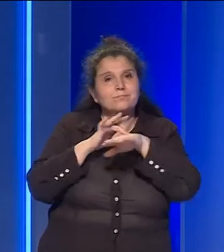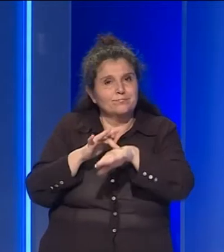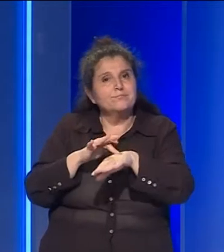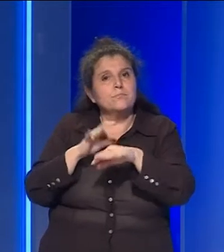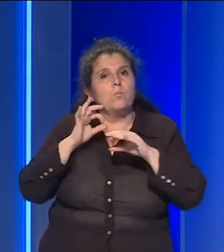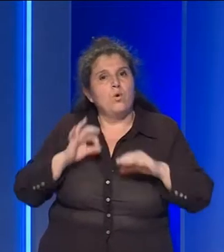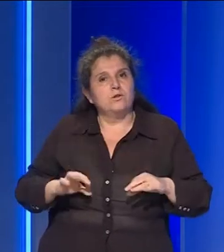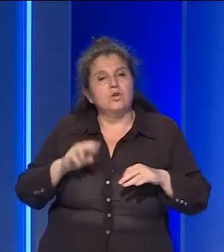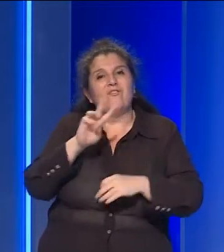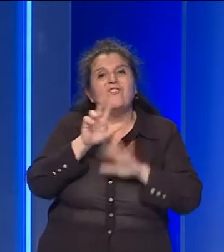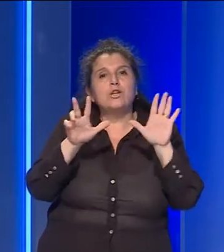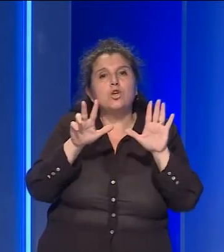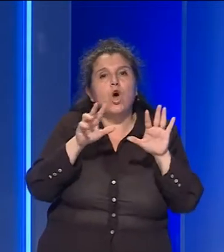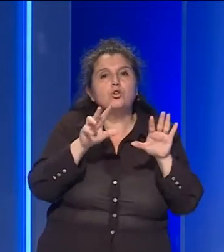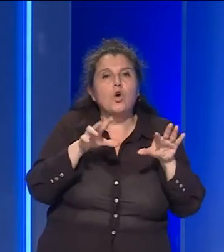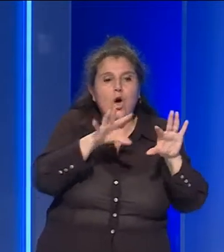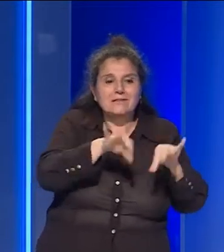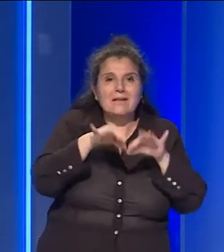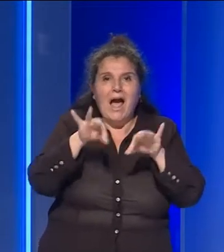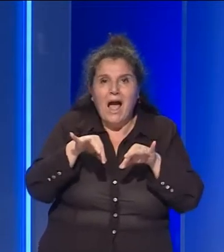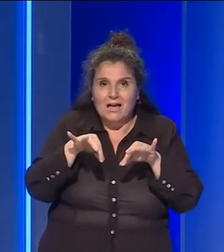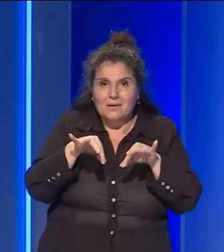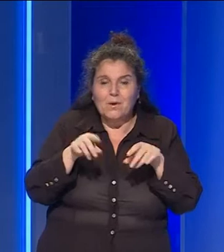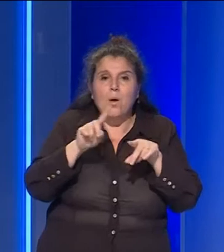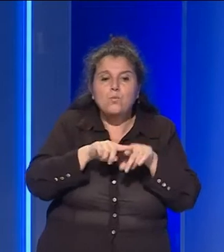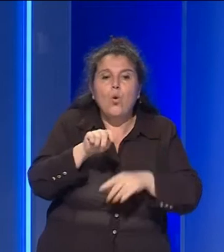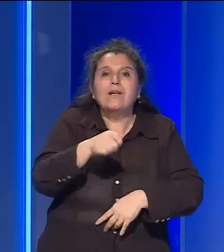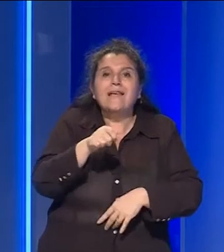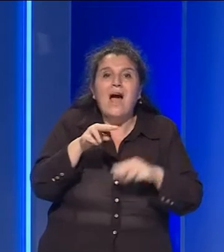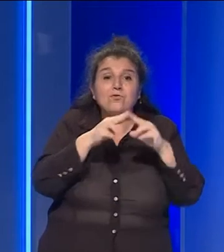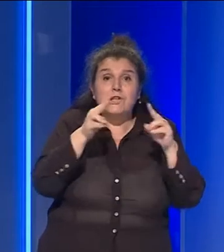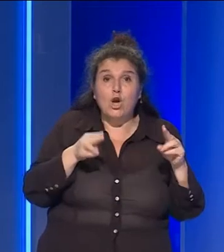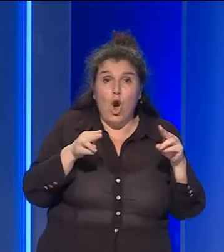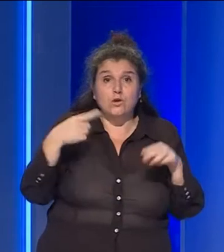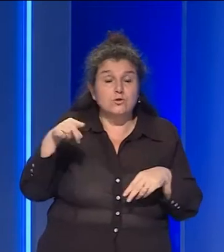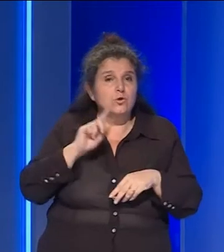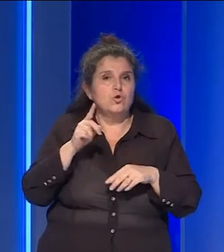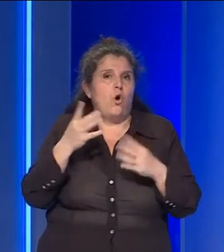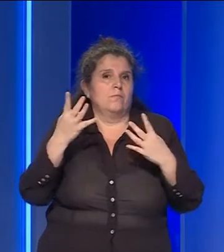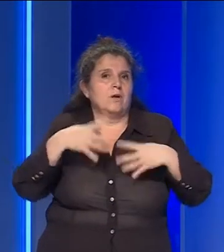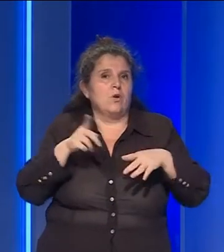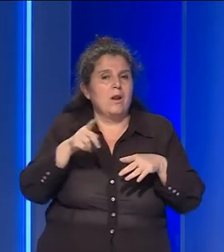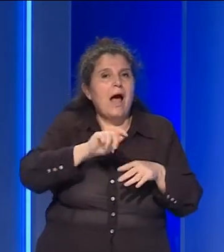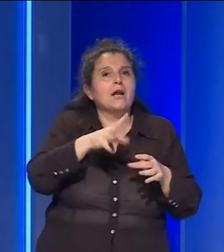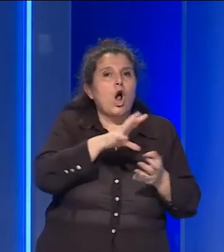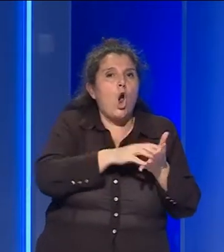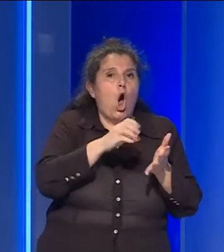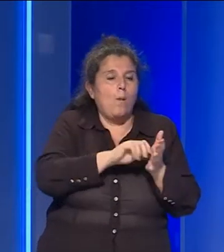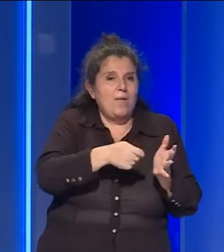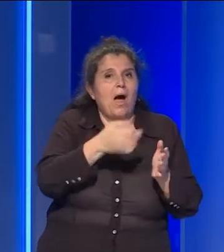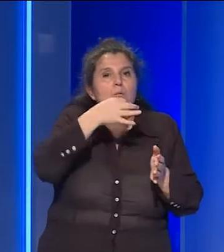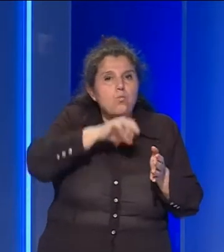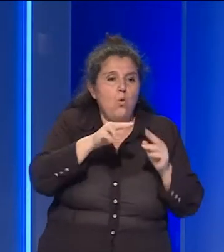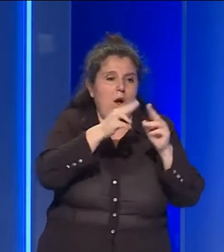poliziotti 28 paia di scarpe, oltre alle chiavi del negozio di cui illecitamente aveva fatto la copia per poter